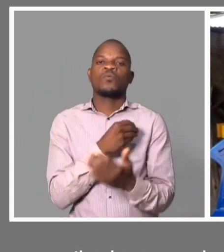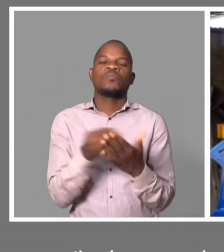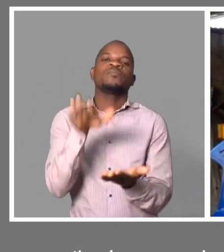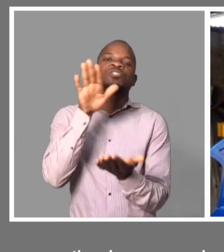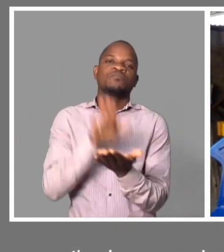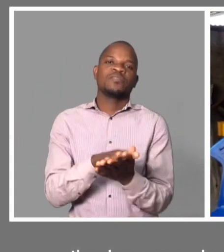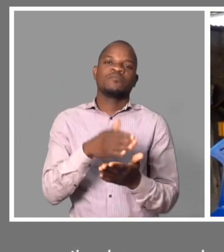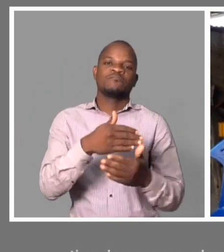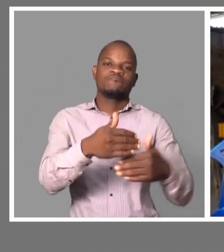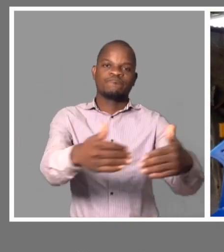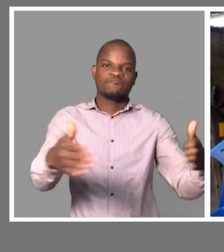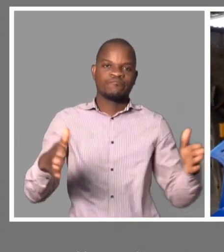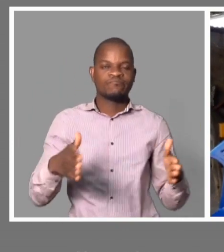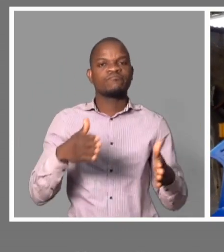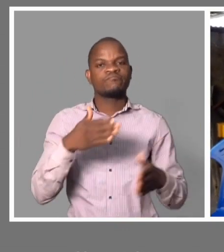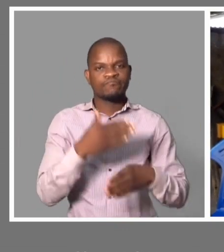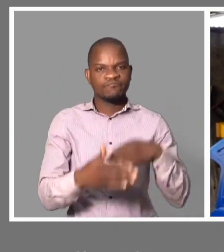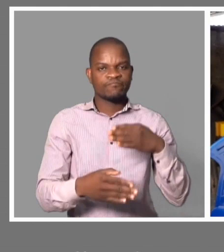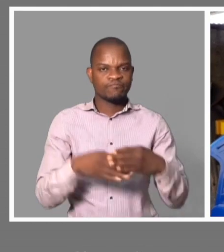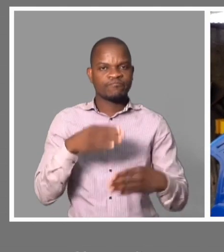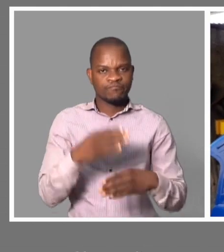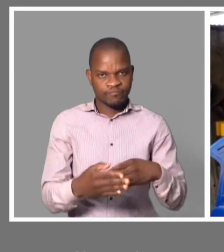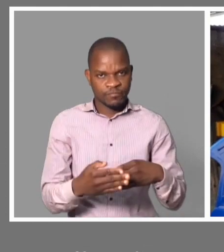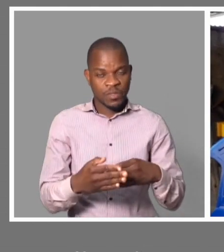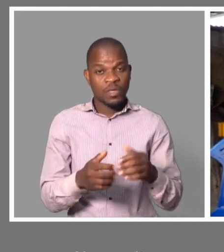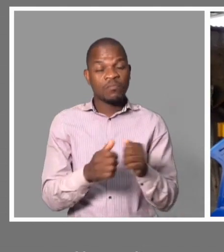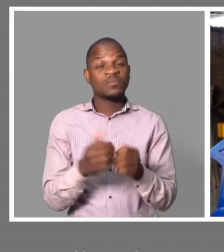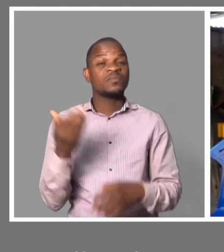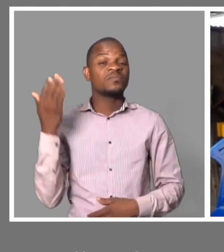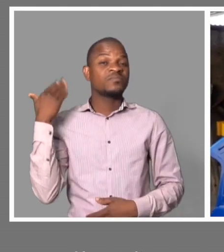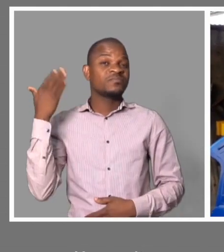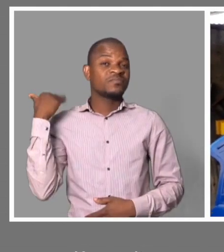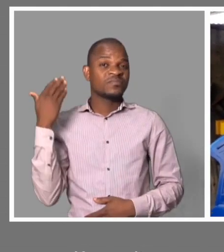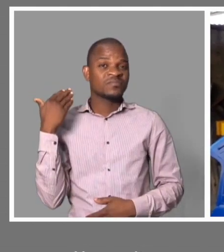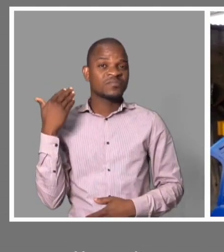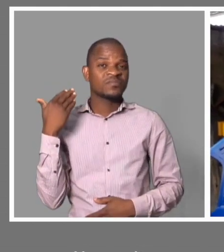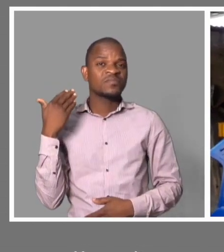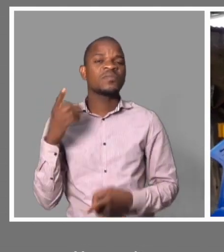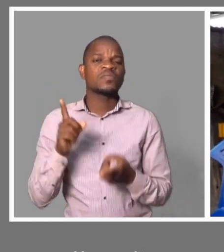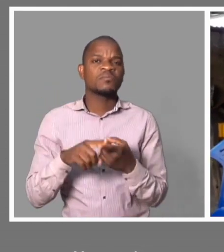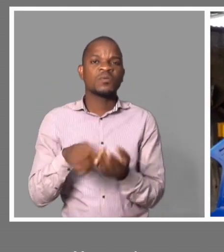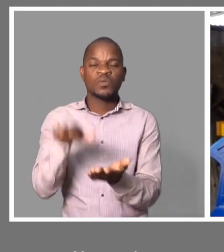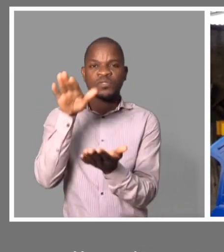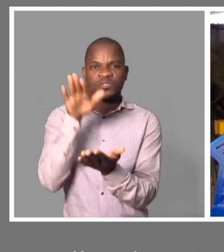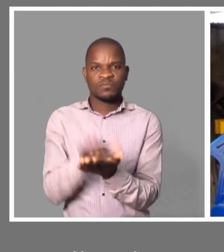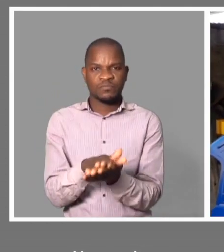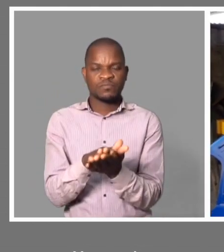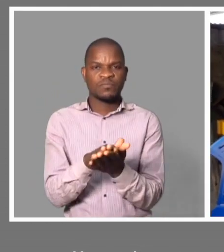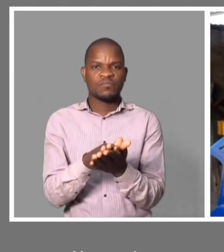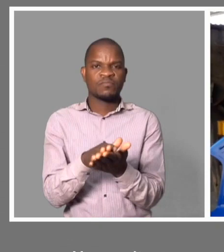espaço. É daí que eu continuei empreendendo, empreendendo. nessa altura até, nesse sítio como esse aqui, como